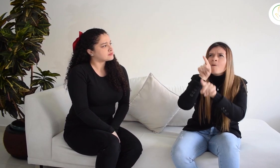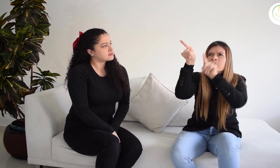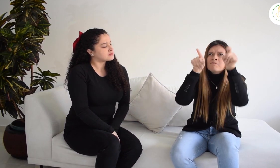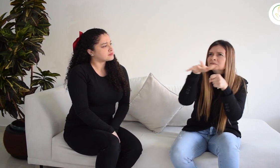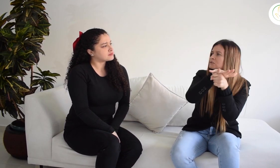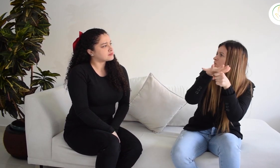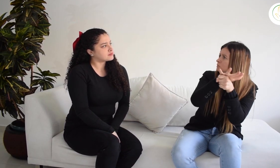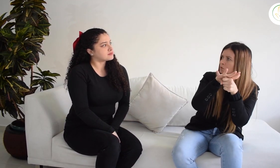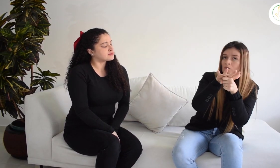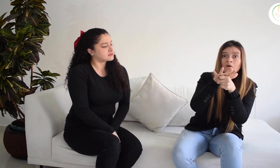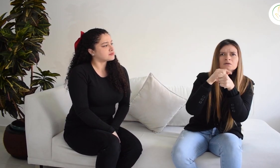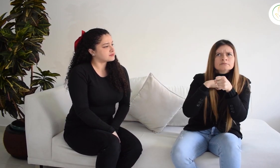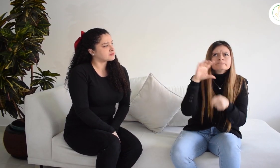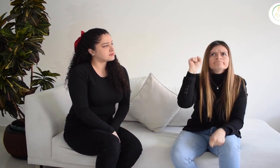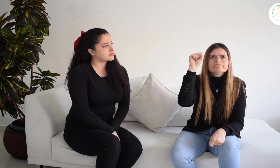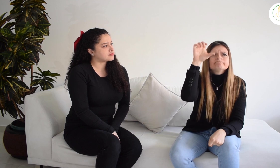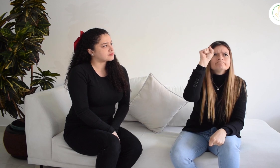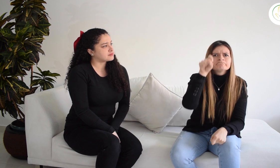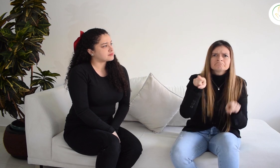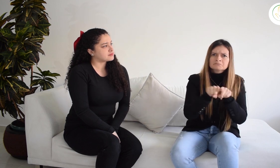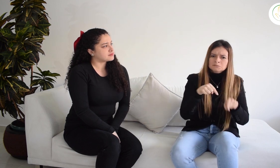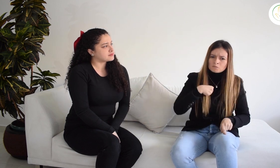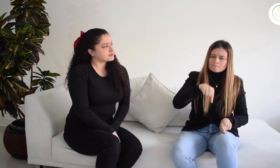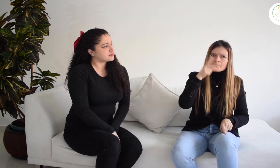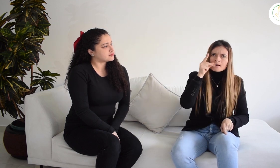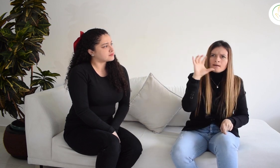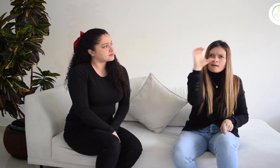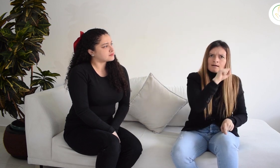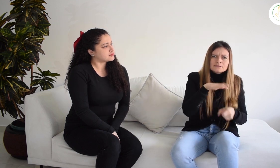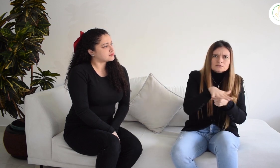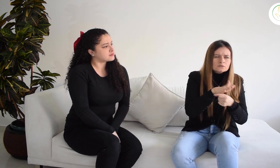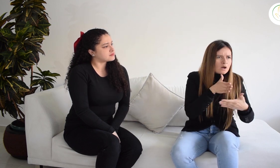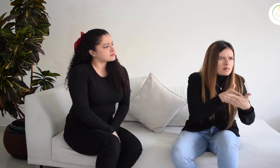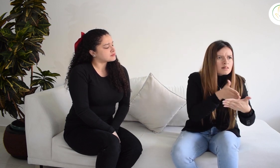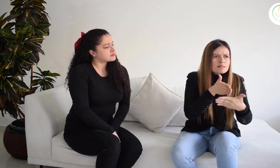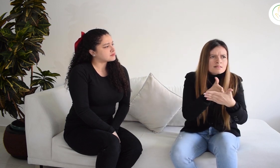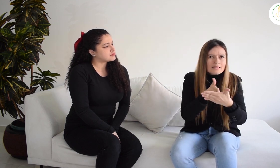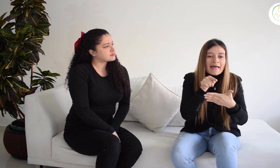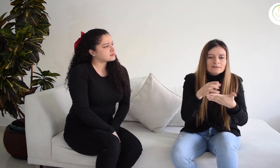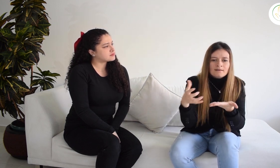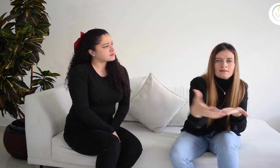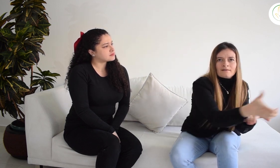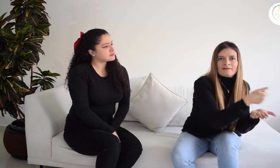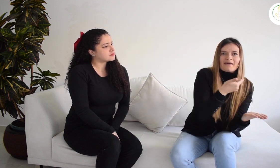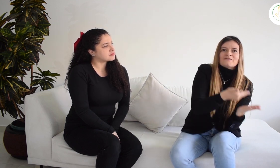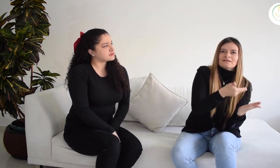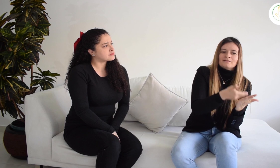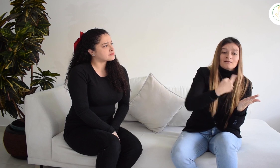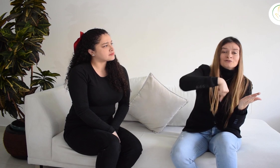nacional al vivir la misma situación de enfrentar barreras en estos procesos. Esto fue presentado a las instituciones responsables aquí en